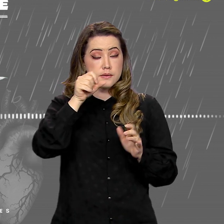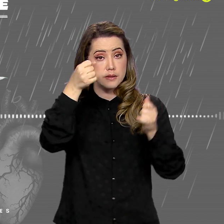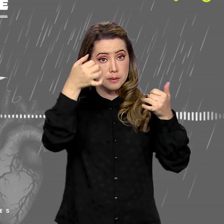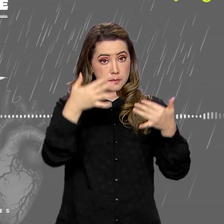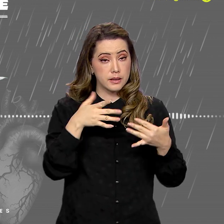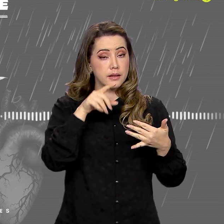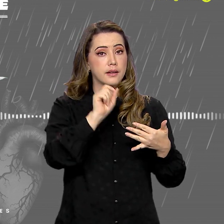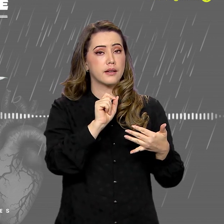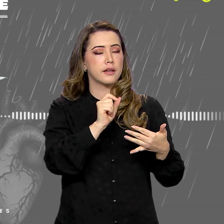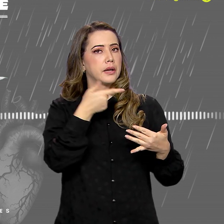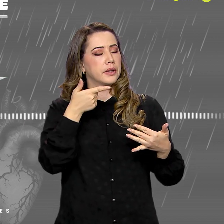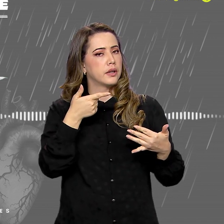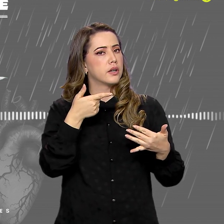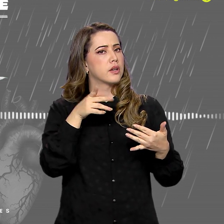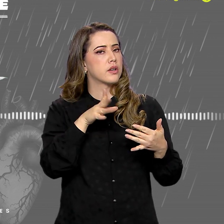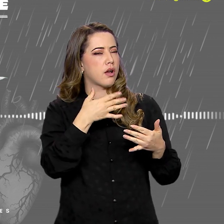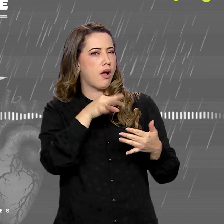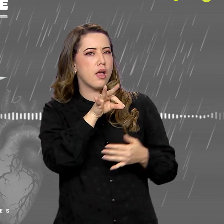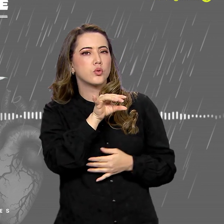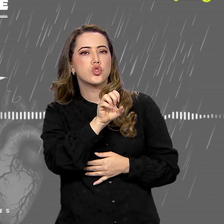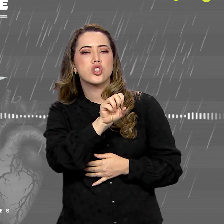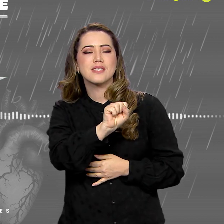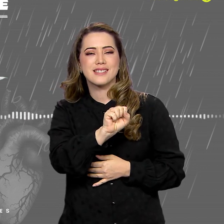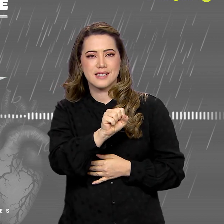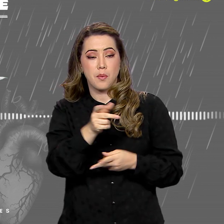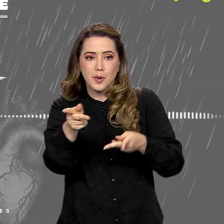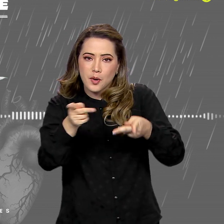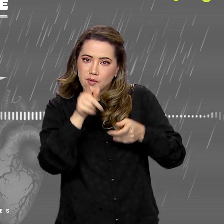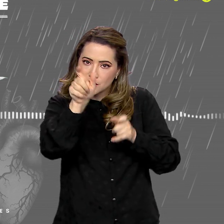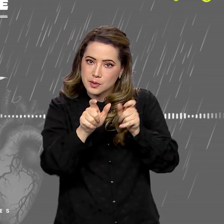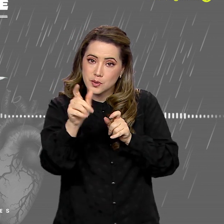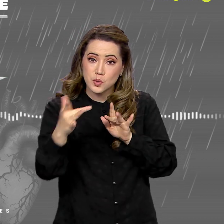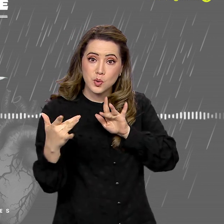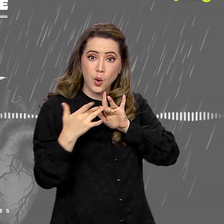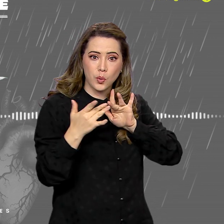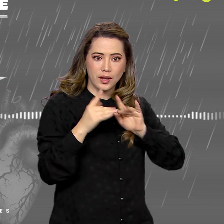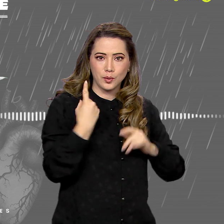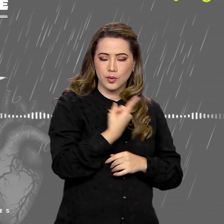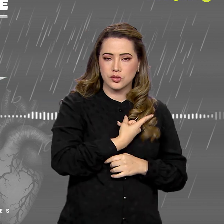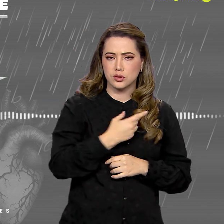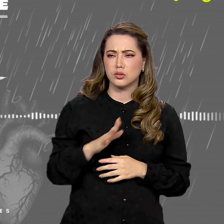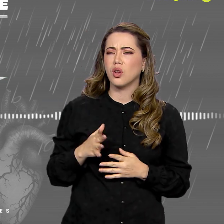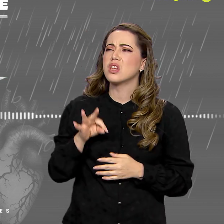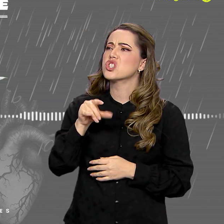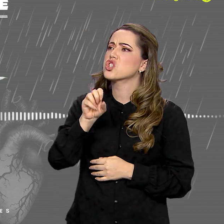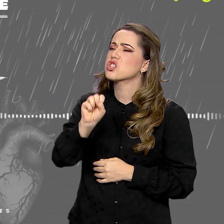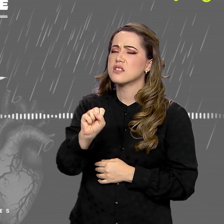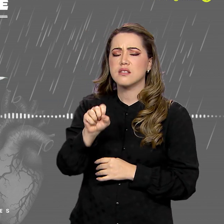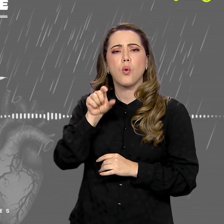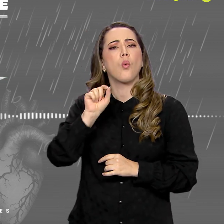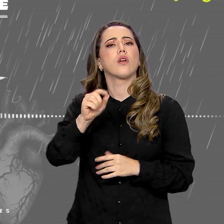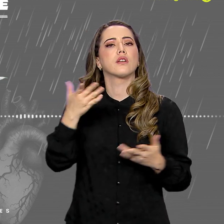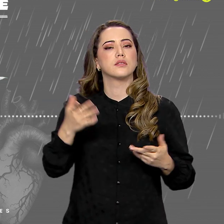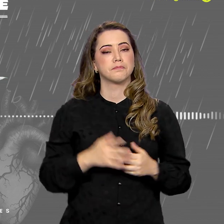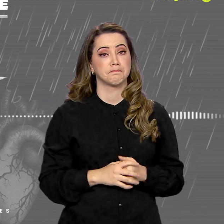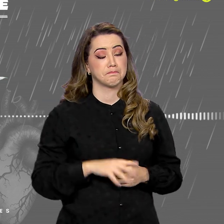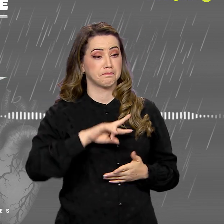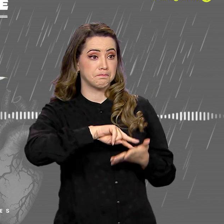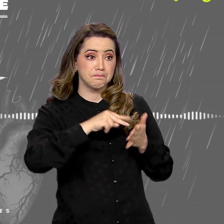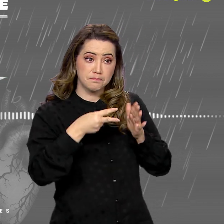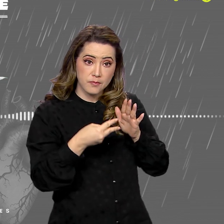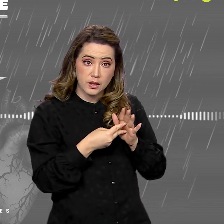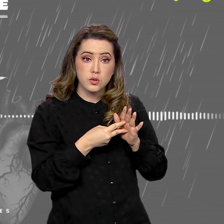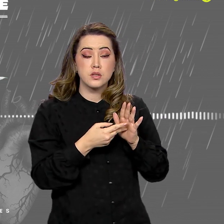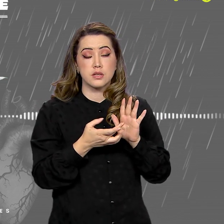A gente vai fazer uma pausa antes do último episódio e fazer um teaser para convidar o pessoal a interagir com a gente. Teaser? Isso, teaser!